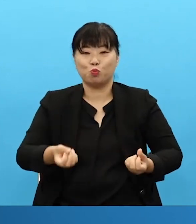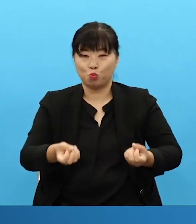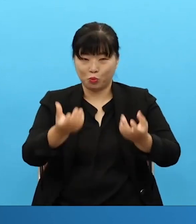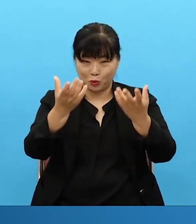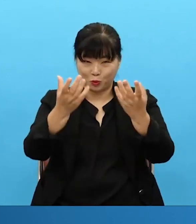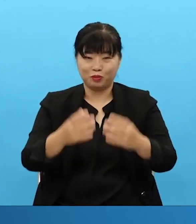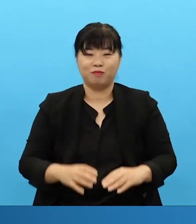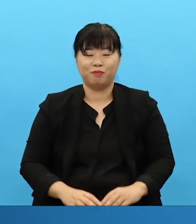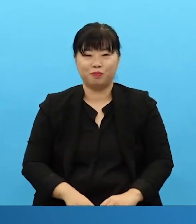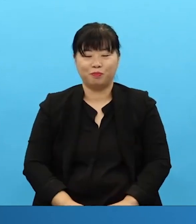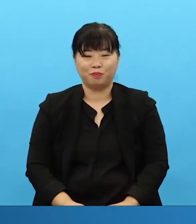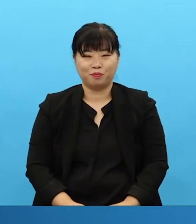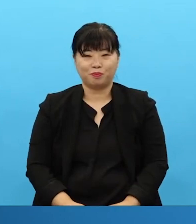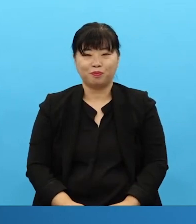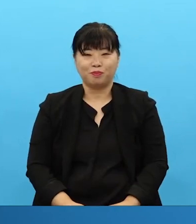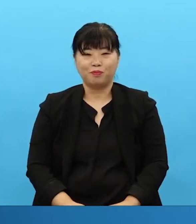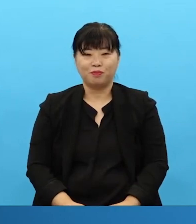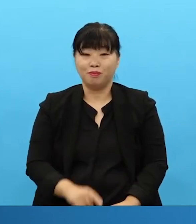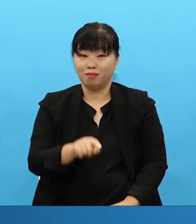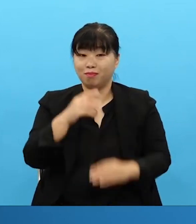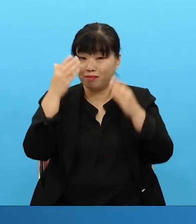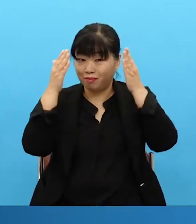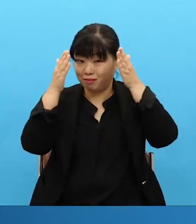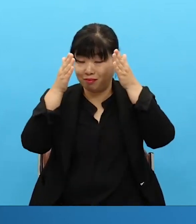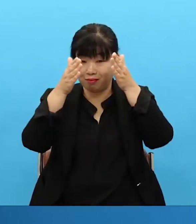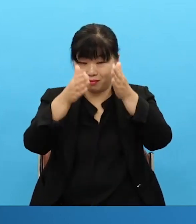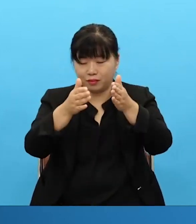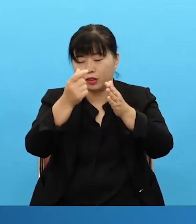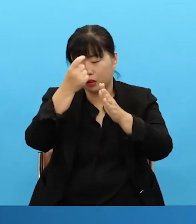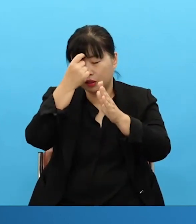여기에 집중하는 기도가 필요합니다.